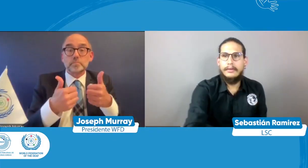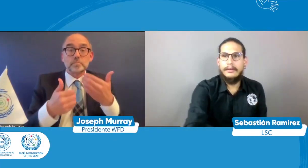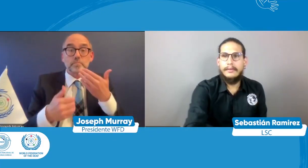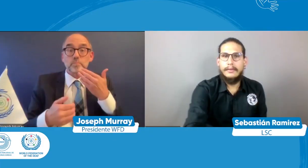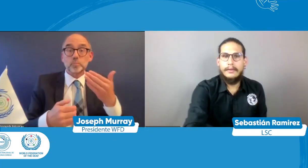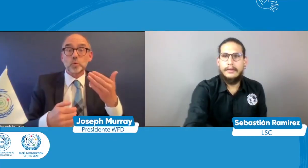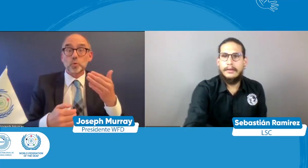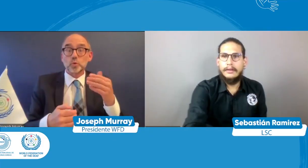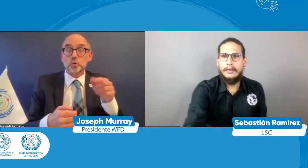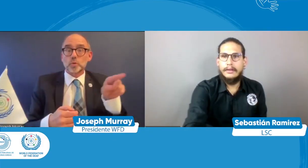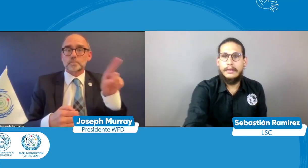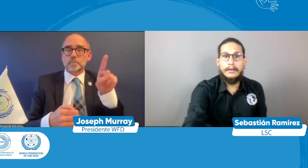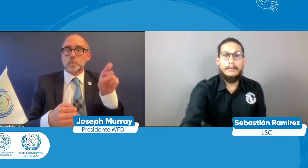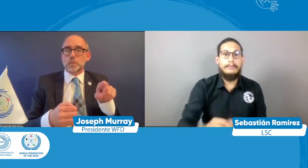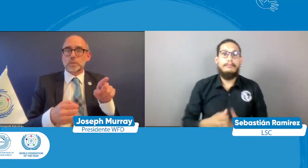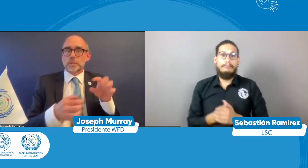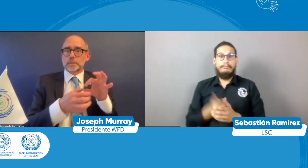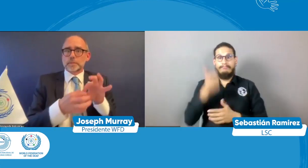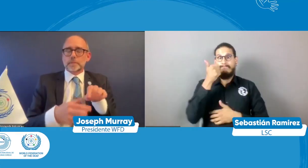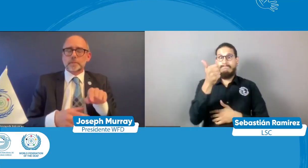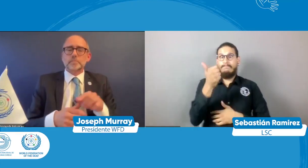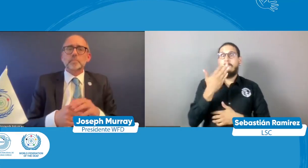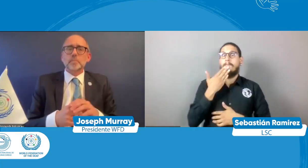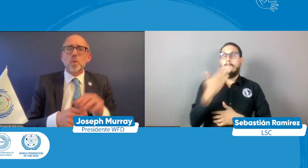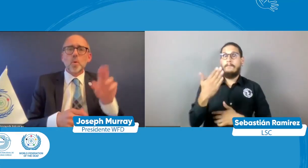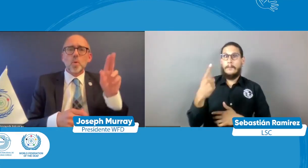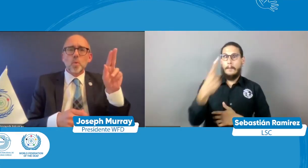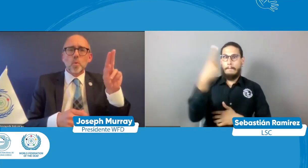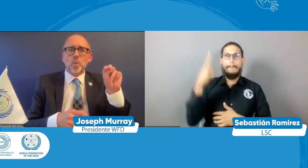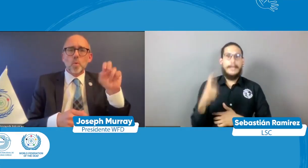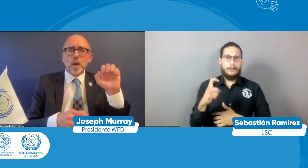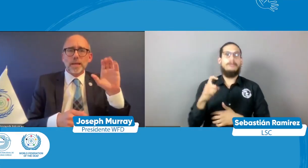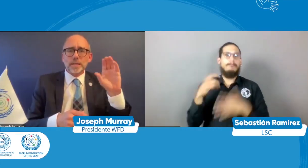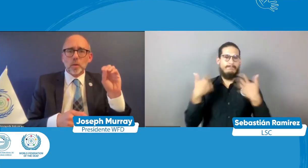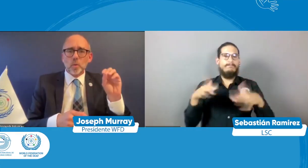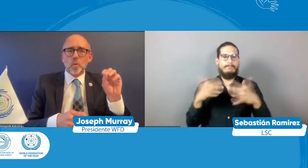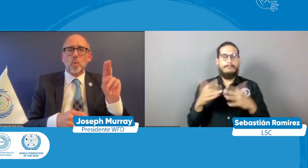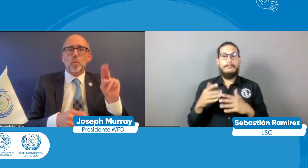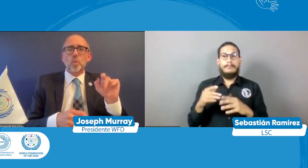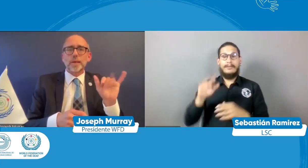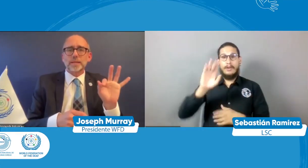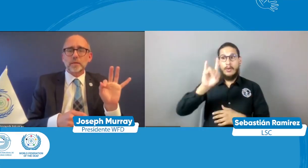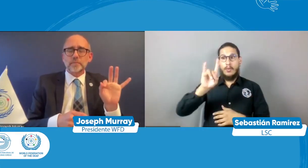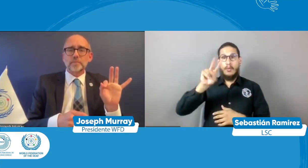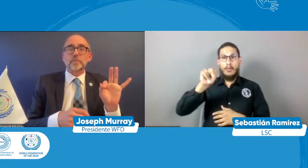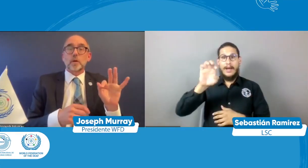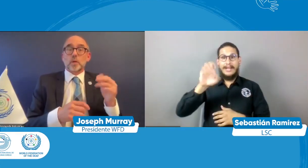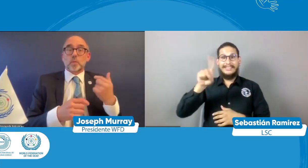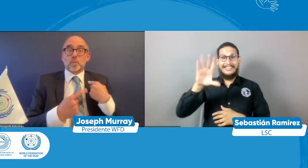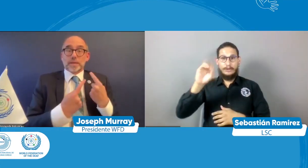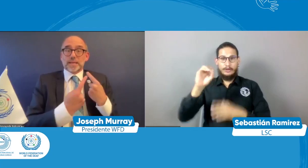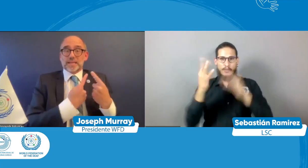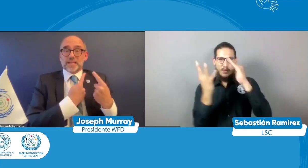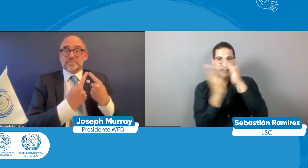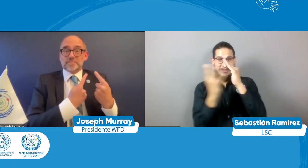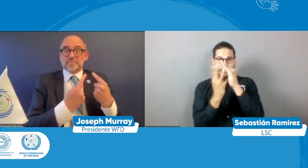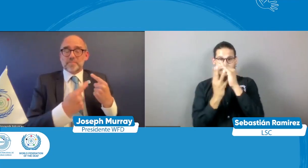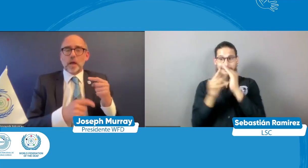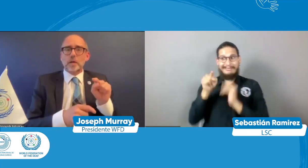sí es una muy buena pregunta Henry con UNESCO y con